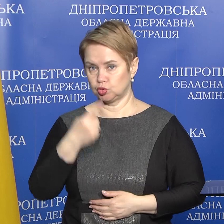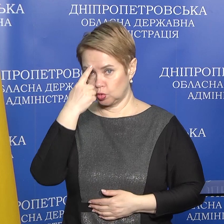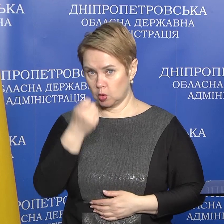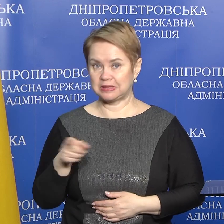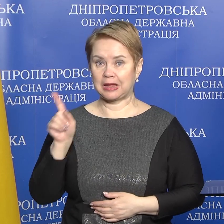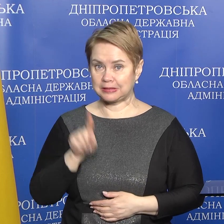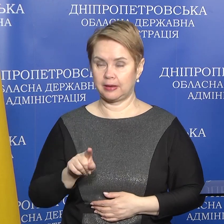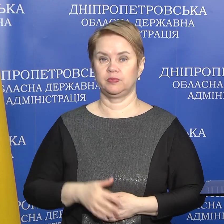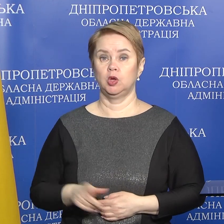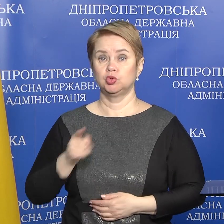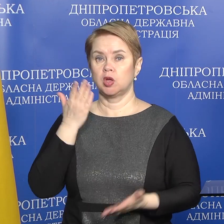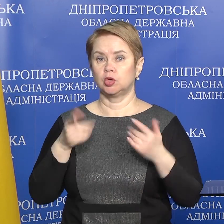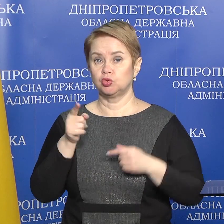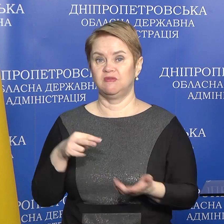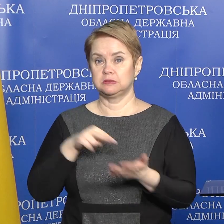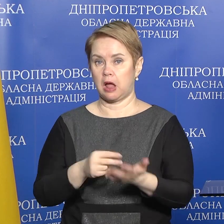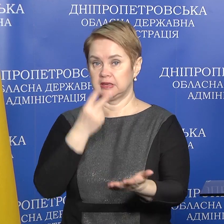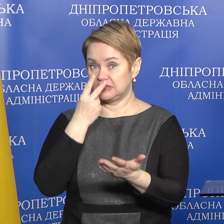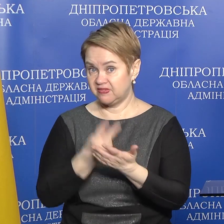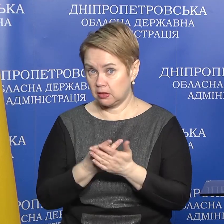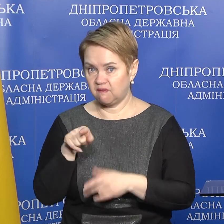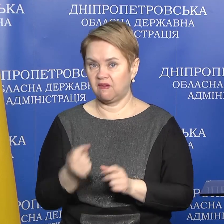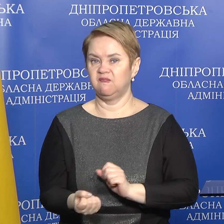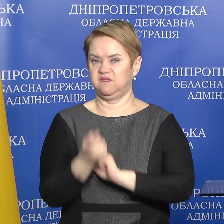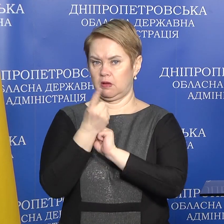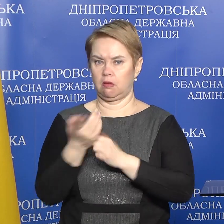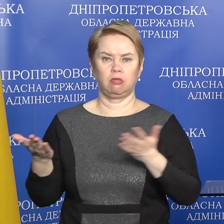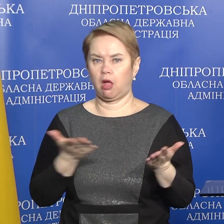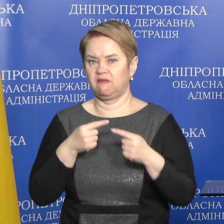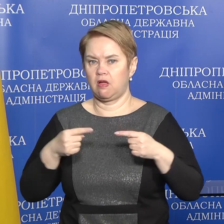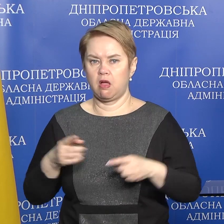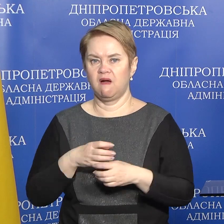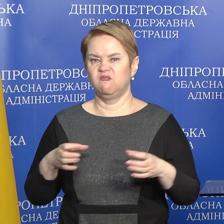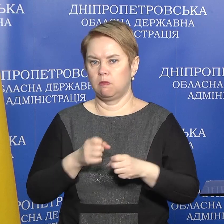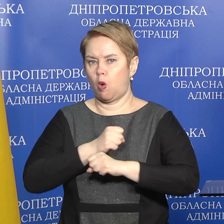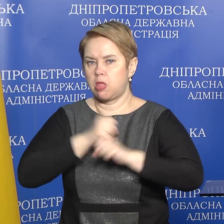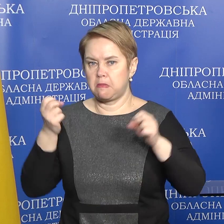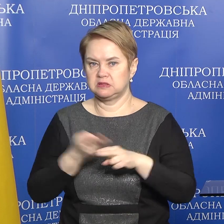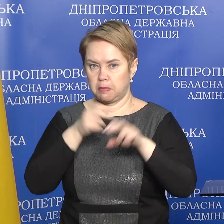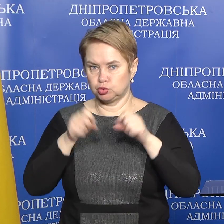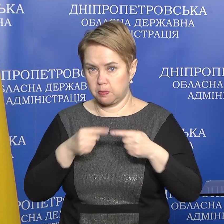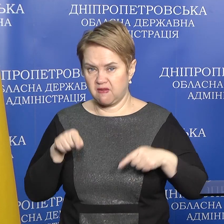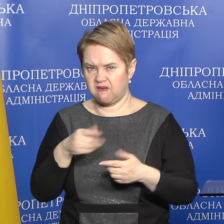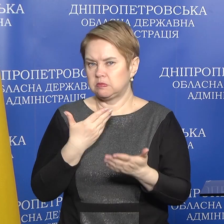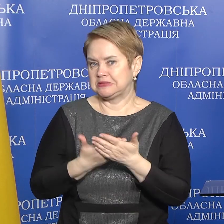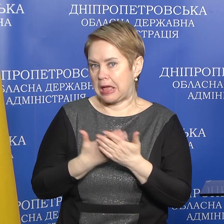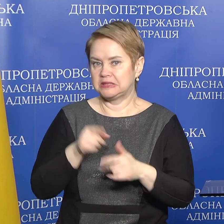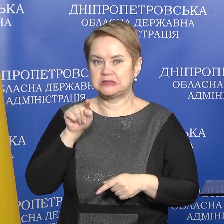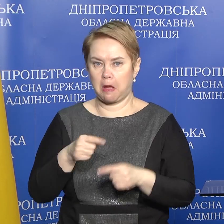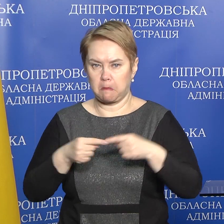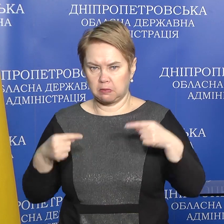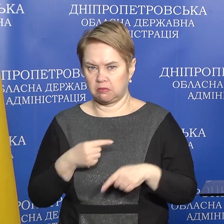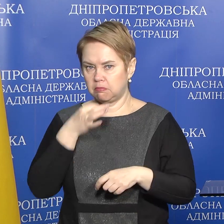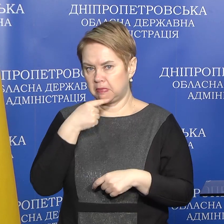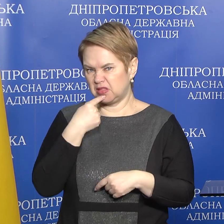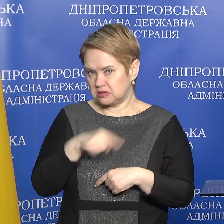наголосити на тому, що якщо ви стали свідком, ви виявили будь-який вибухонебезпечний предмет, чи вам здається цей предмет